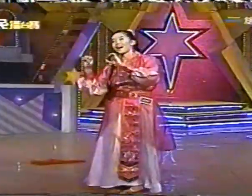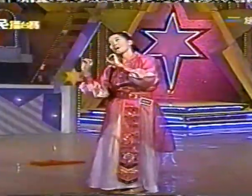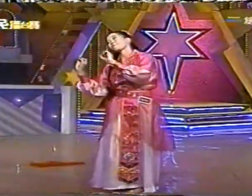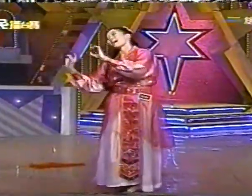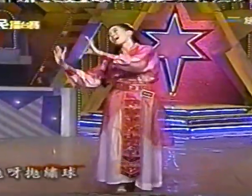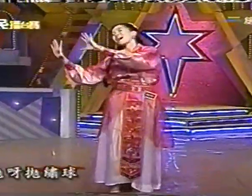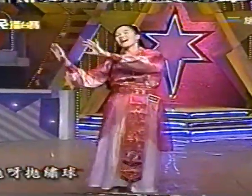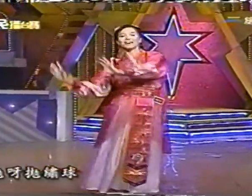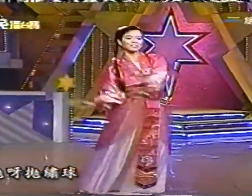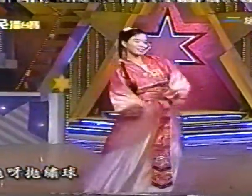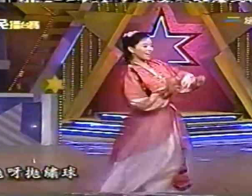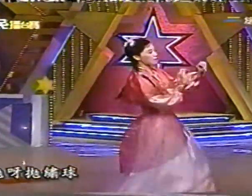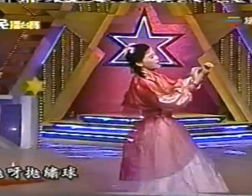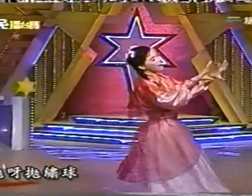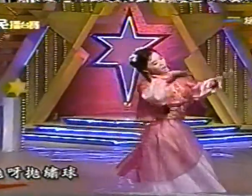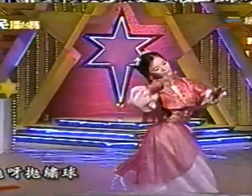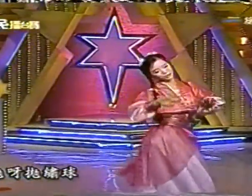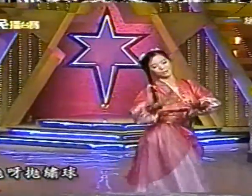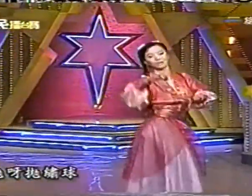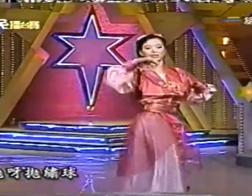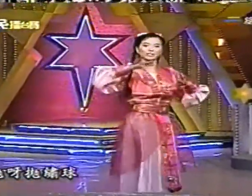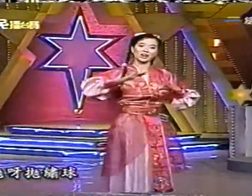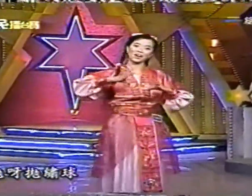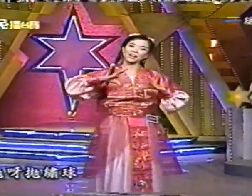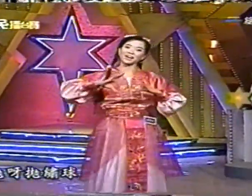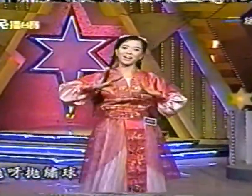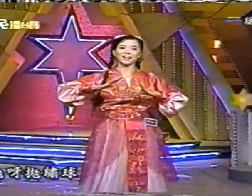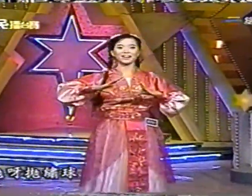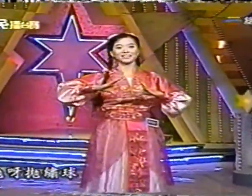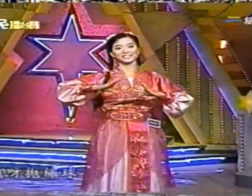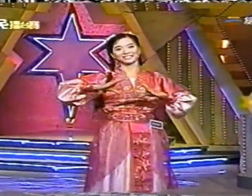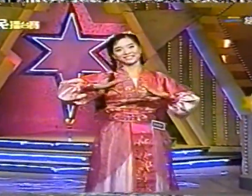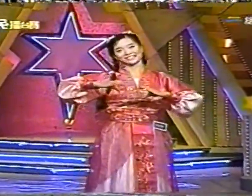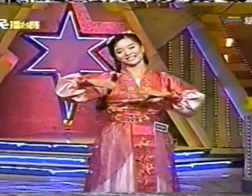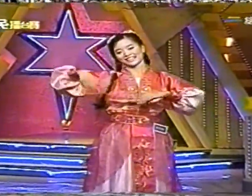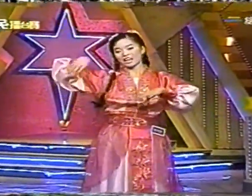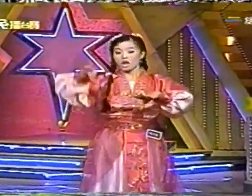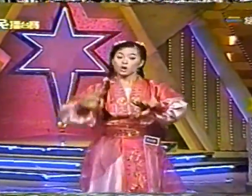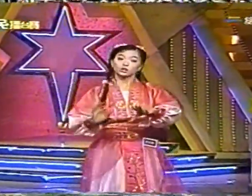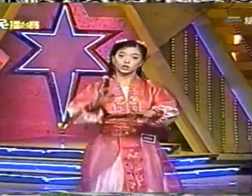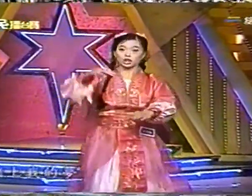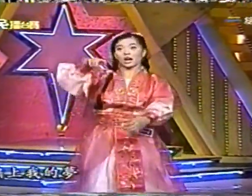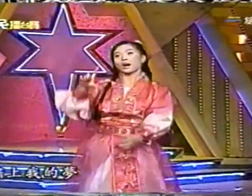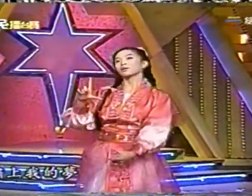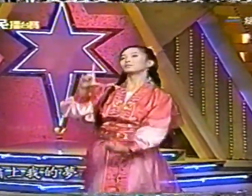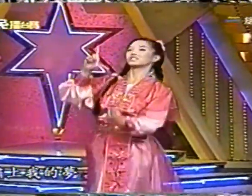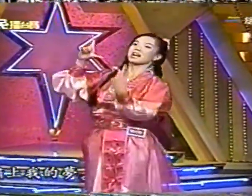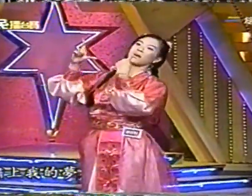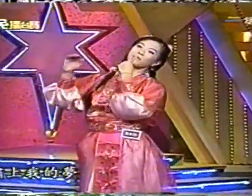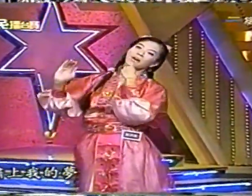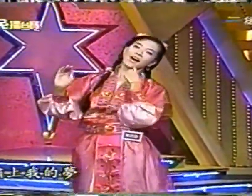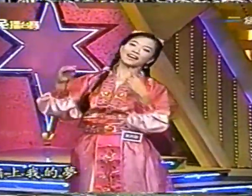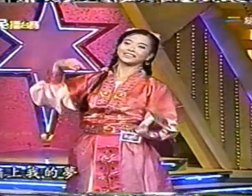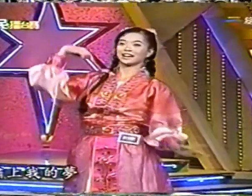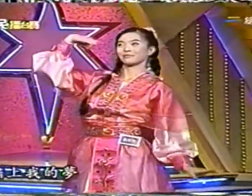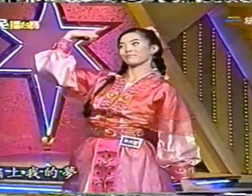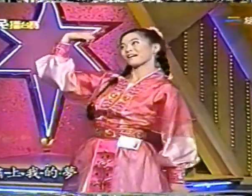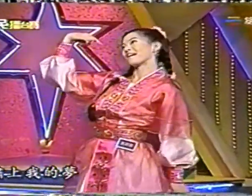优剧呀! 抛羞秋萧秋昌优独